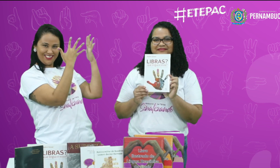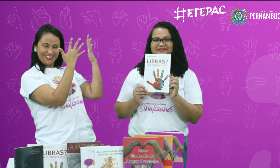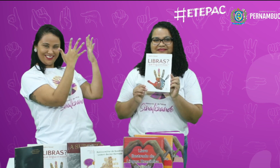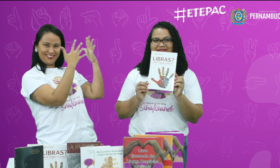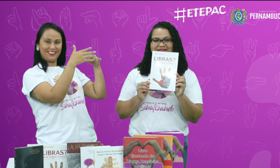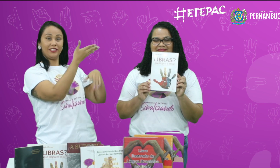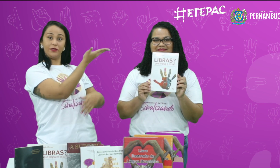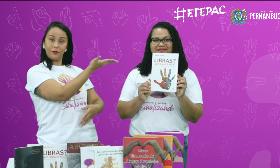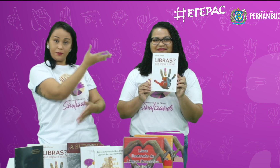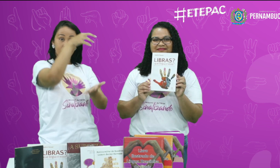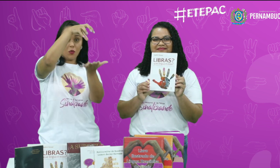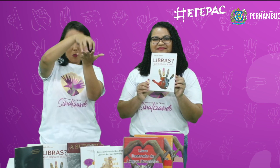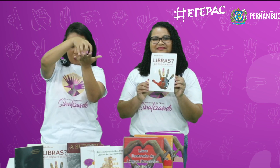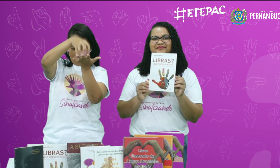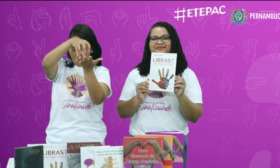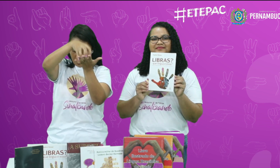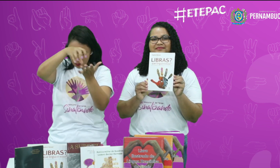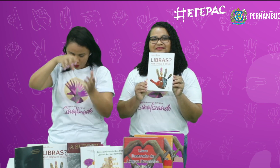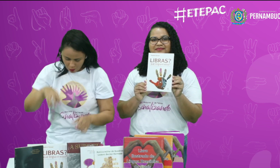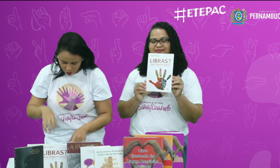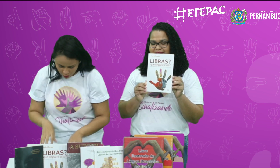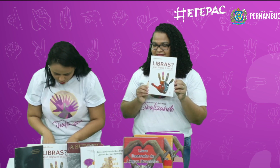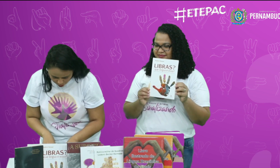Parabéns. Parabéns. Qual é o polo?